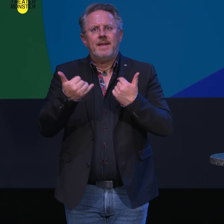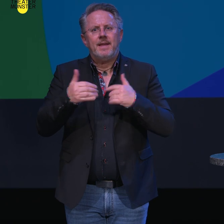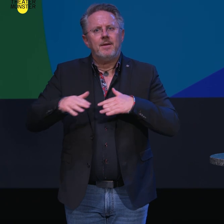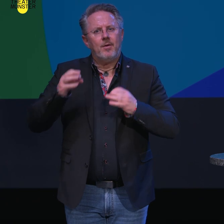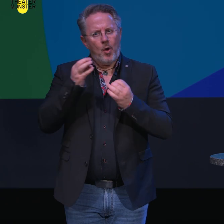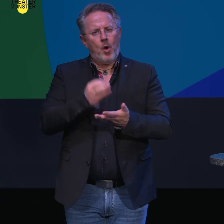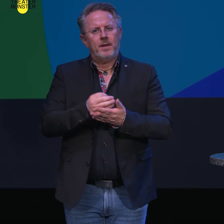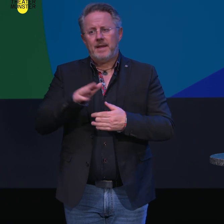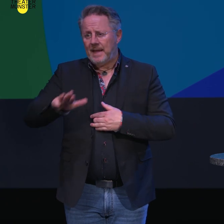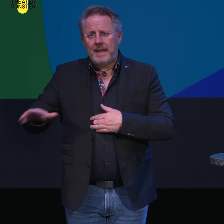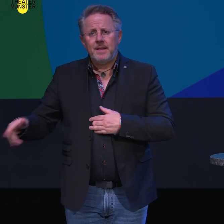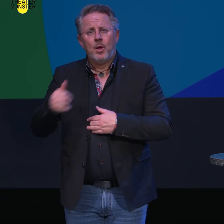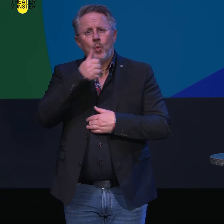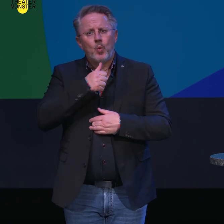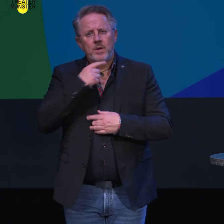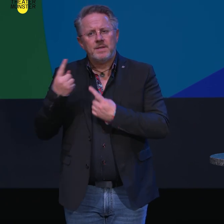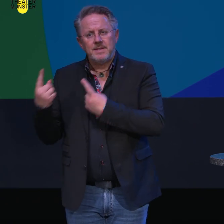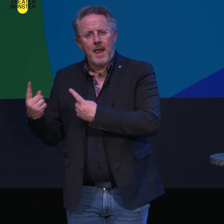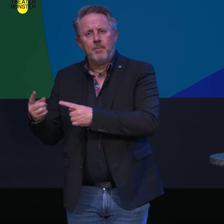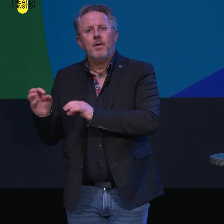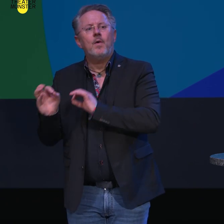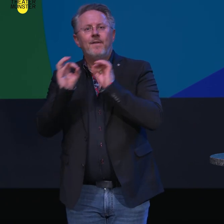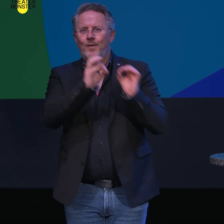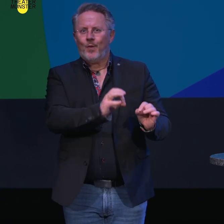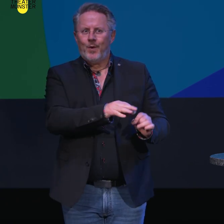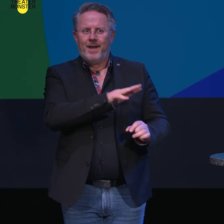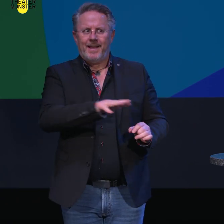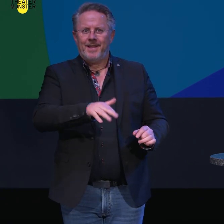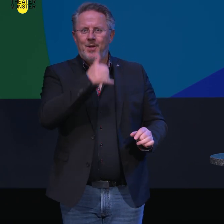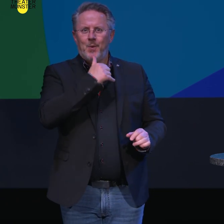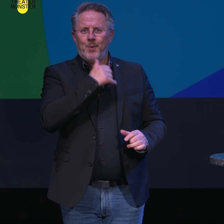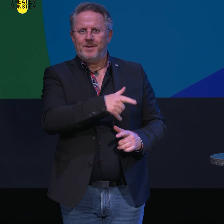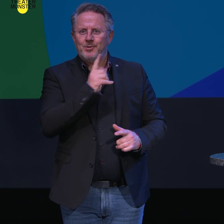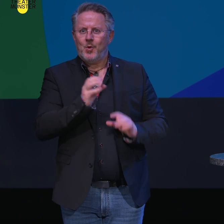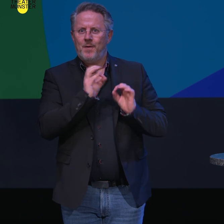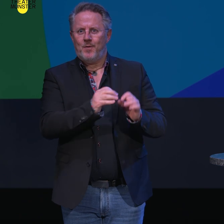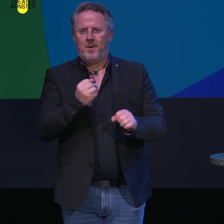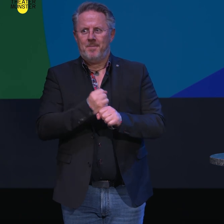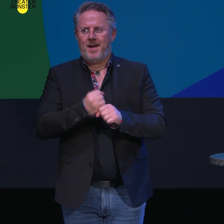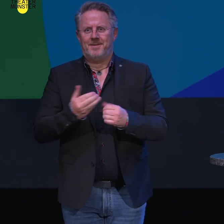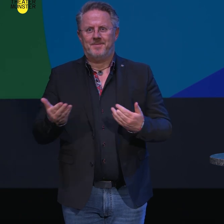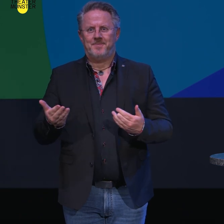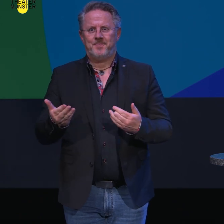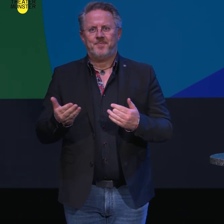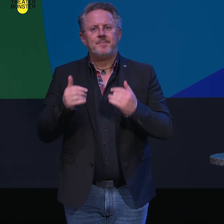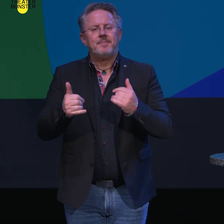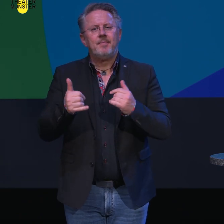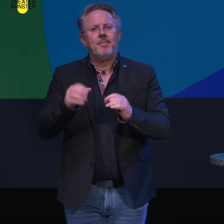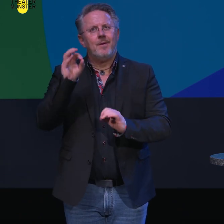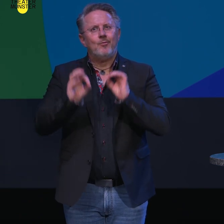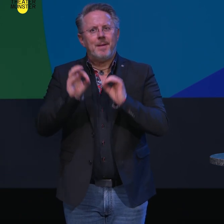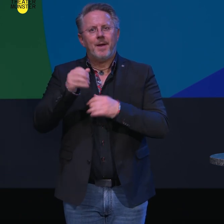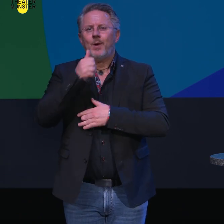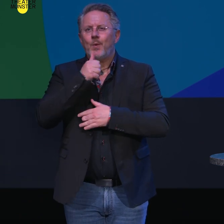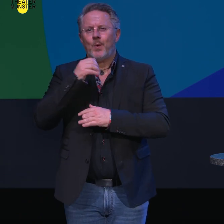die von Kindern und Jugendlichen für Kinder und Jugendliche gestaltet wird. Im Spielplan des jungen